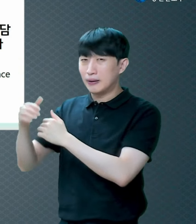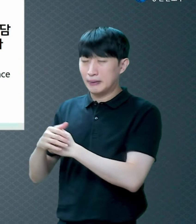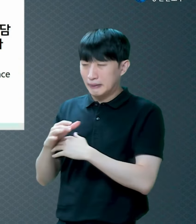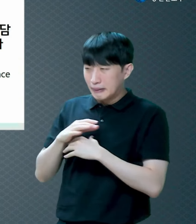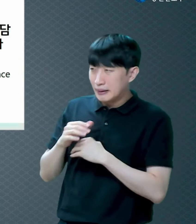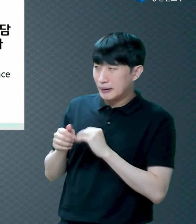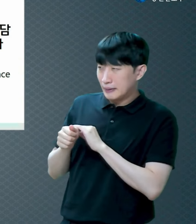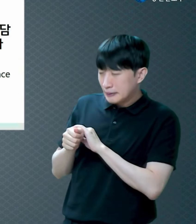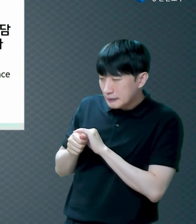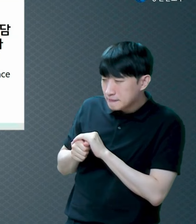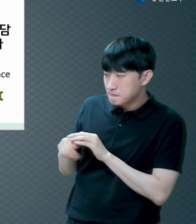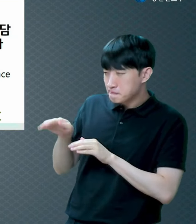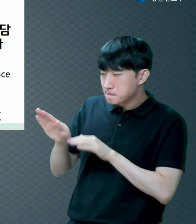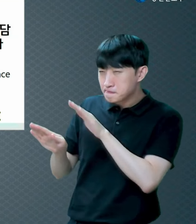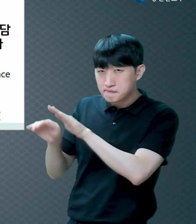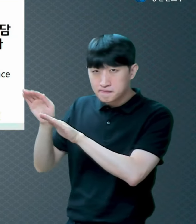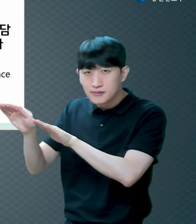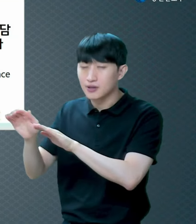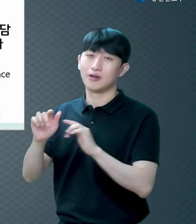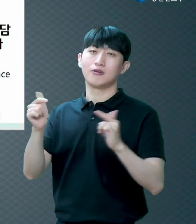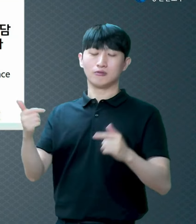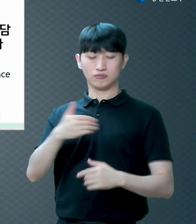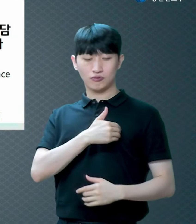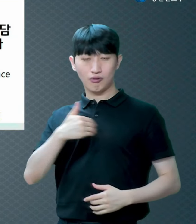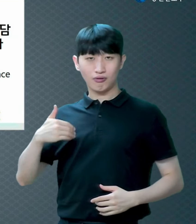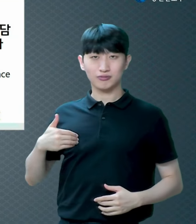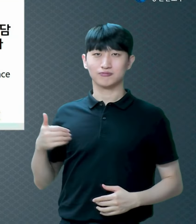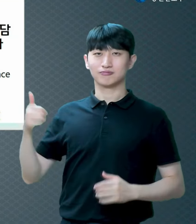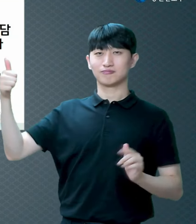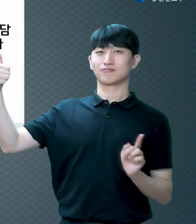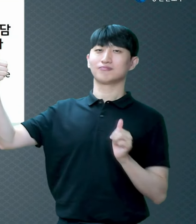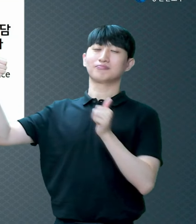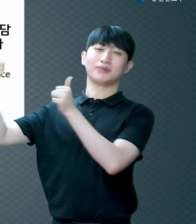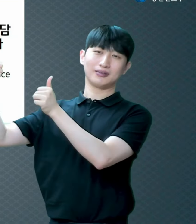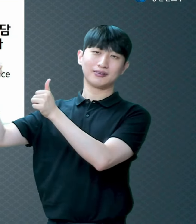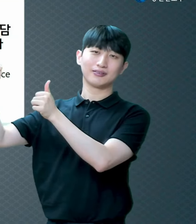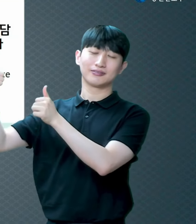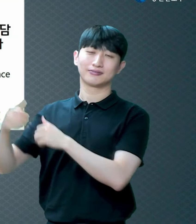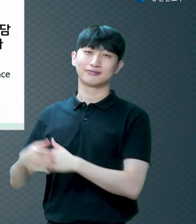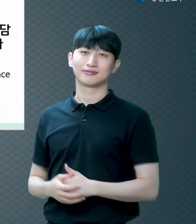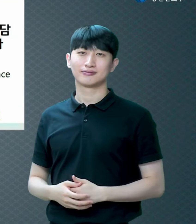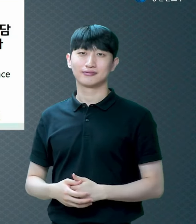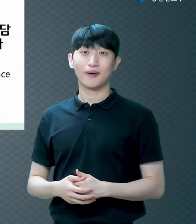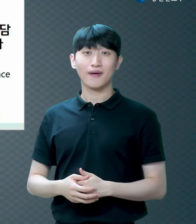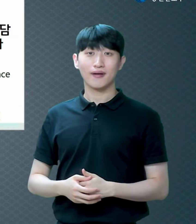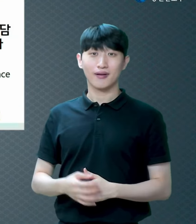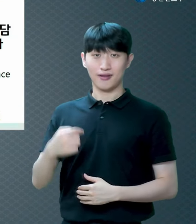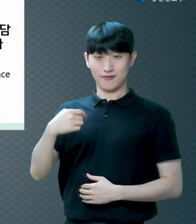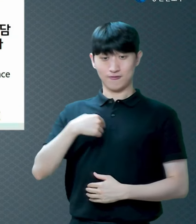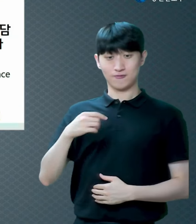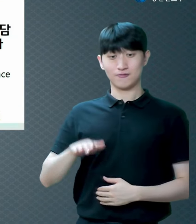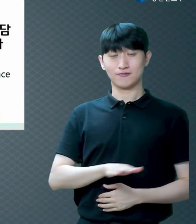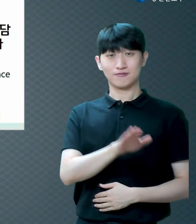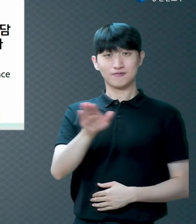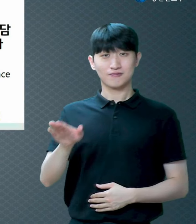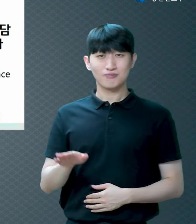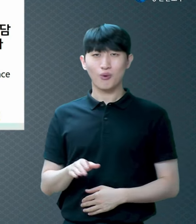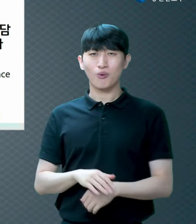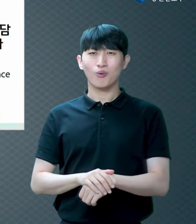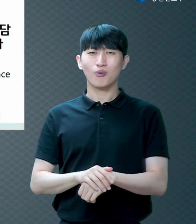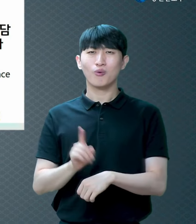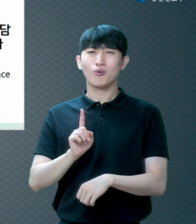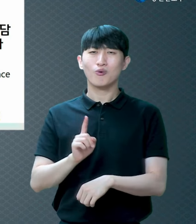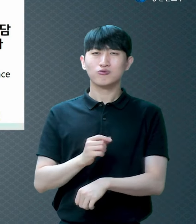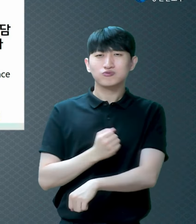당당히 나아감을 얻느니라 멋지잖아요 우린 한 거 아무것도 없는데 죄진 것밖에